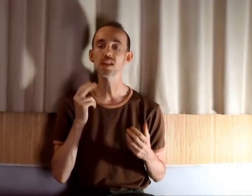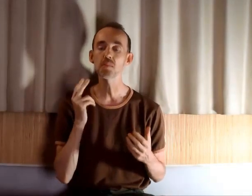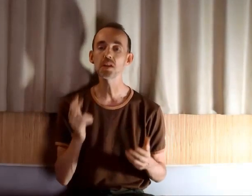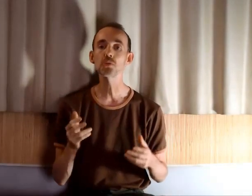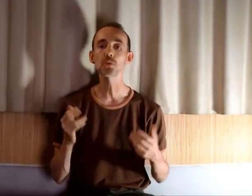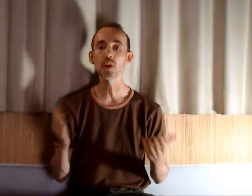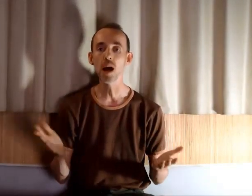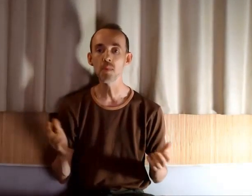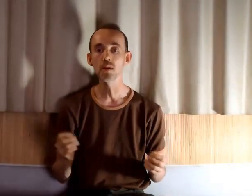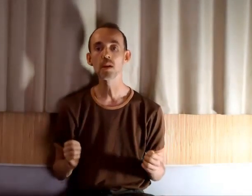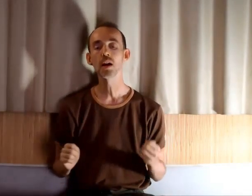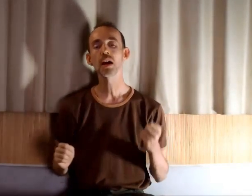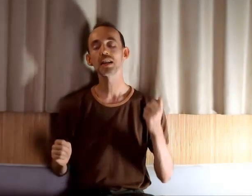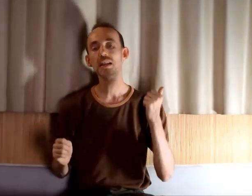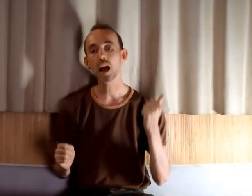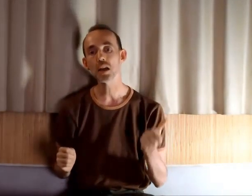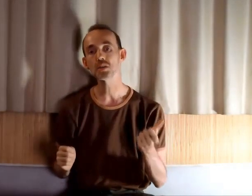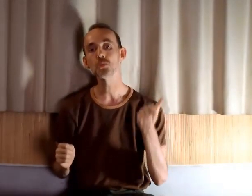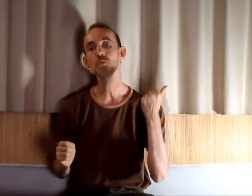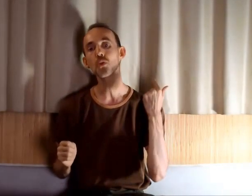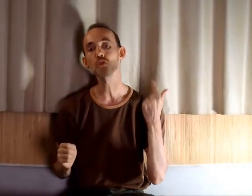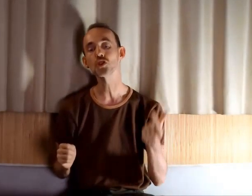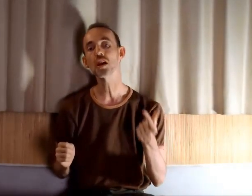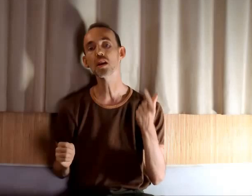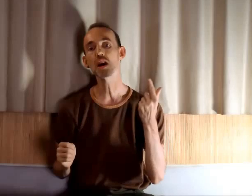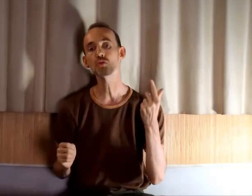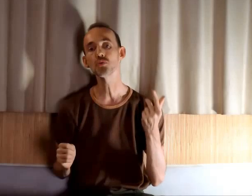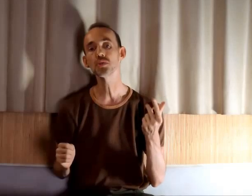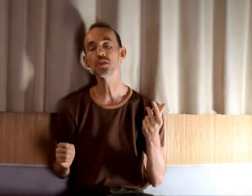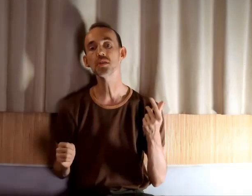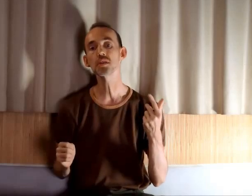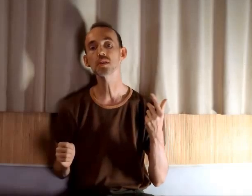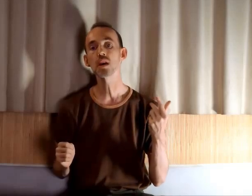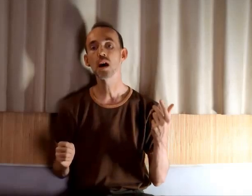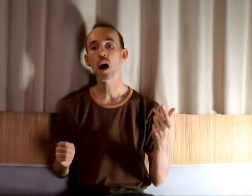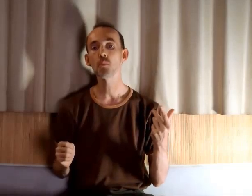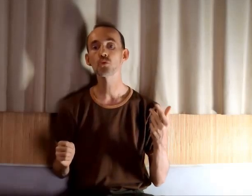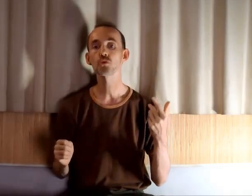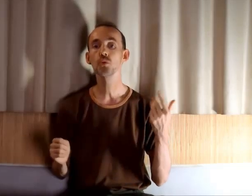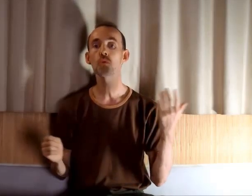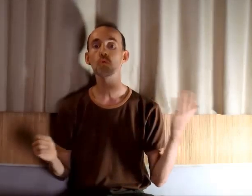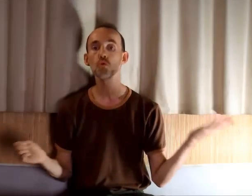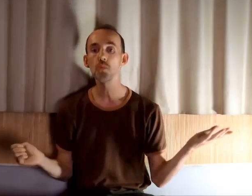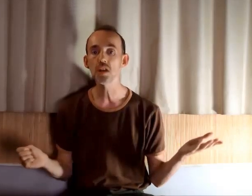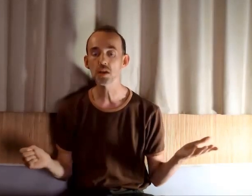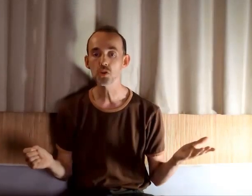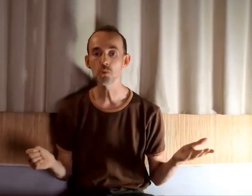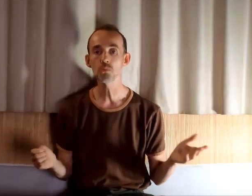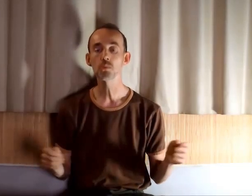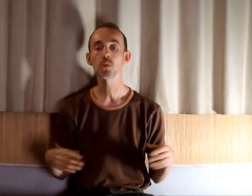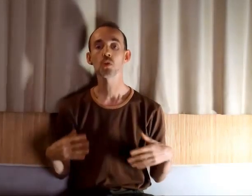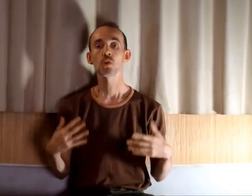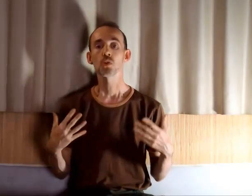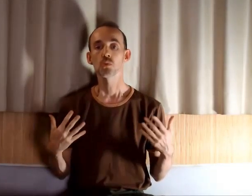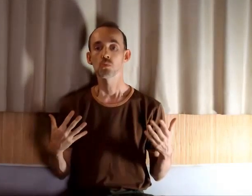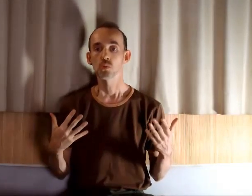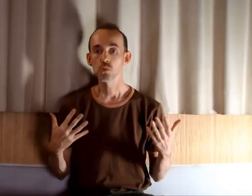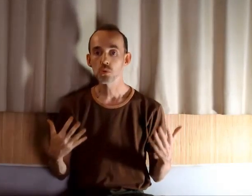les cinq blessures de l'âme, trahison, rejet, injustice, abandon, humiliation, ce